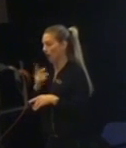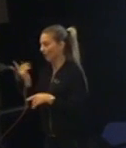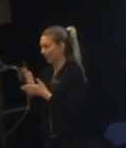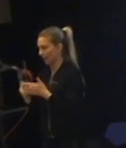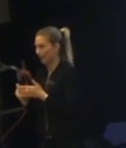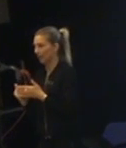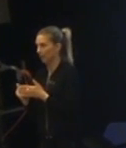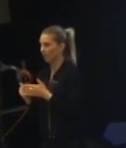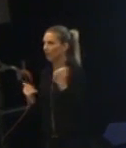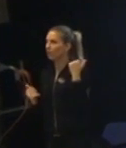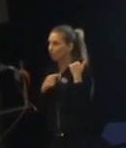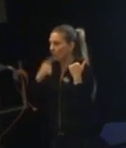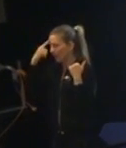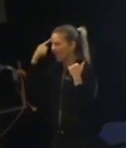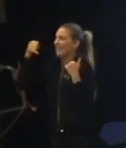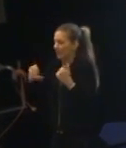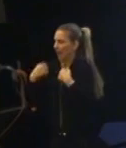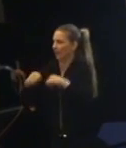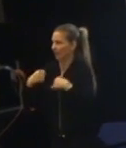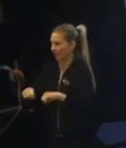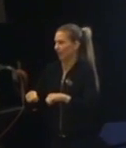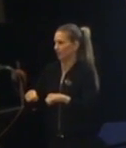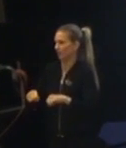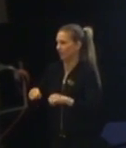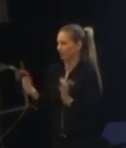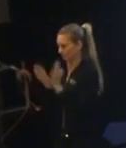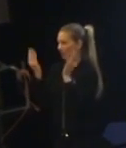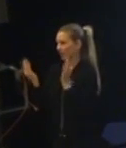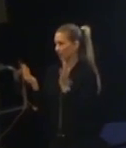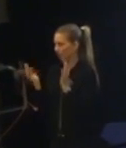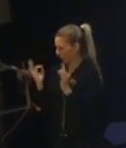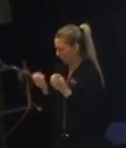De tänker gärna i aktivitet och ansträngning. Och hur löser man det?